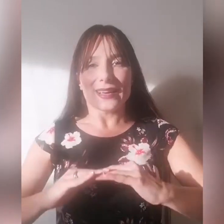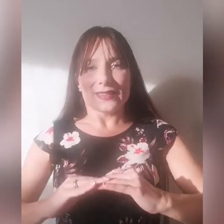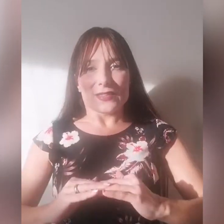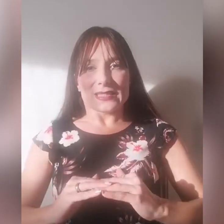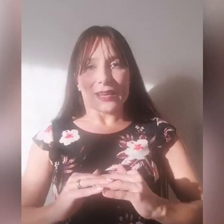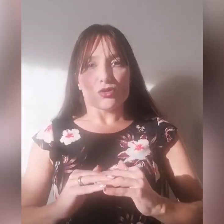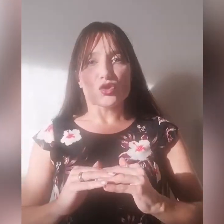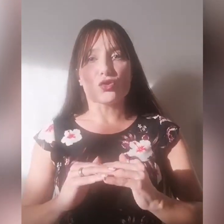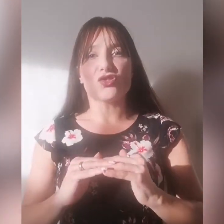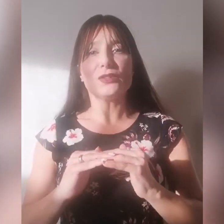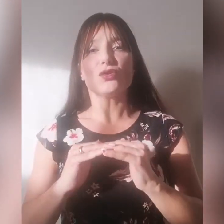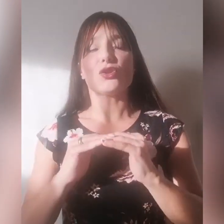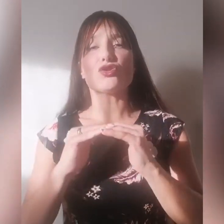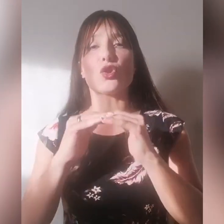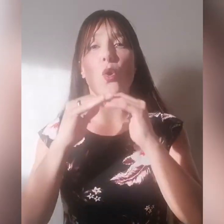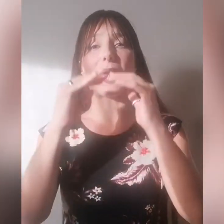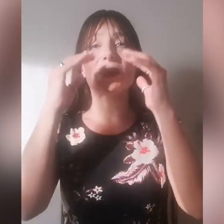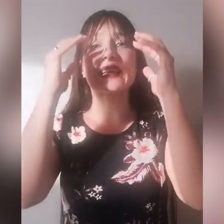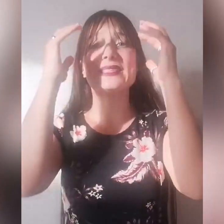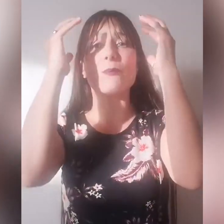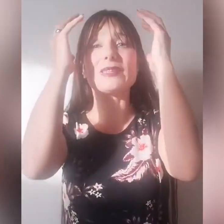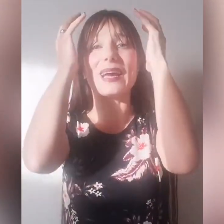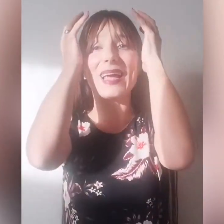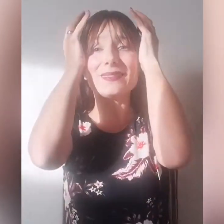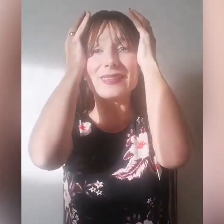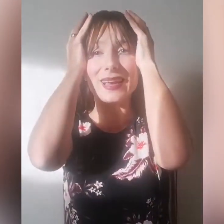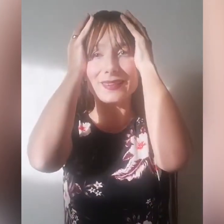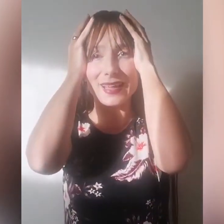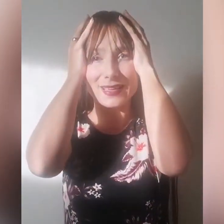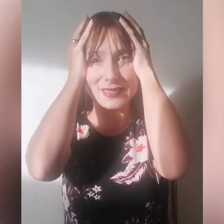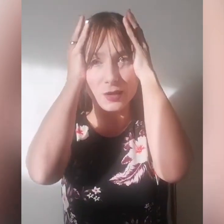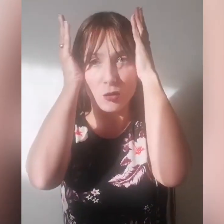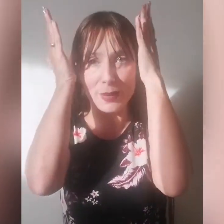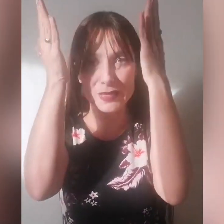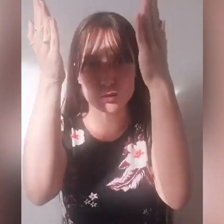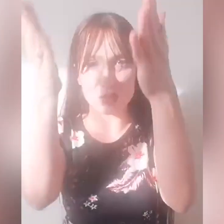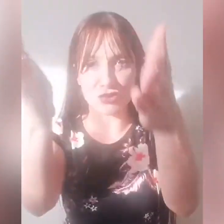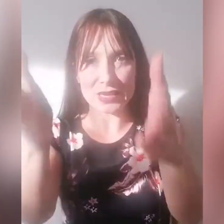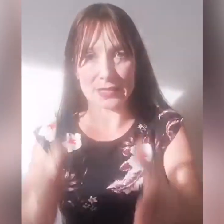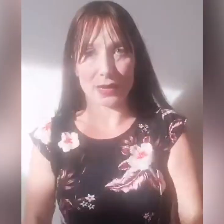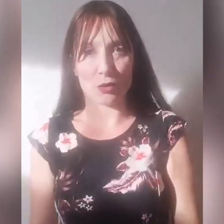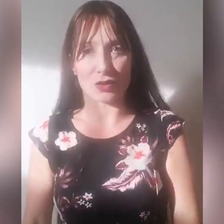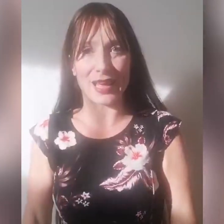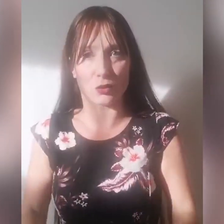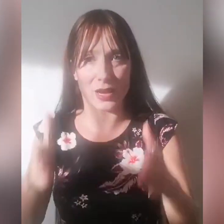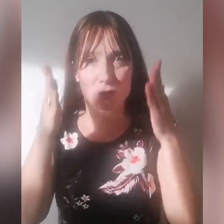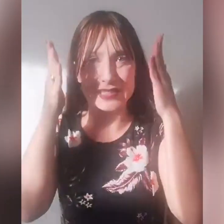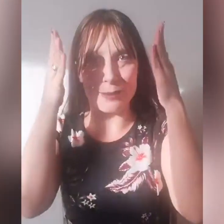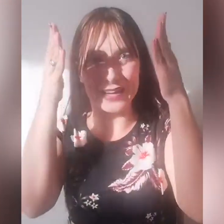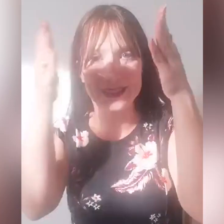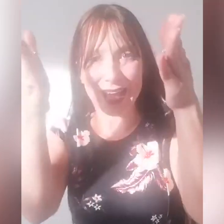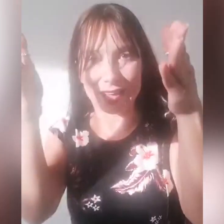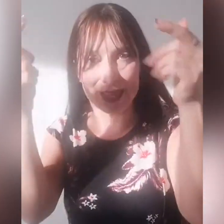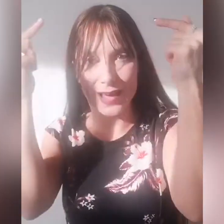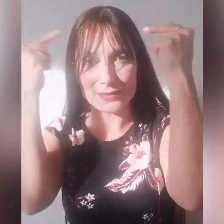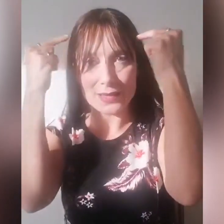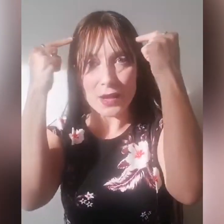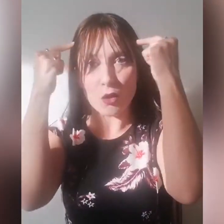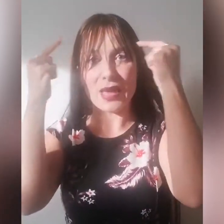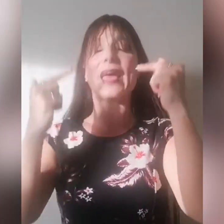negativi stanno sorgendo nel nostro cuore, perché siamo attaccati nella testa, come il pastore Genesi ha ricordato, la nostra battaglia, ok?